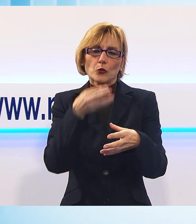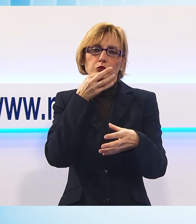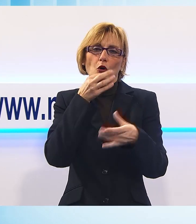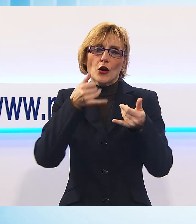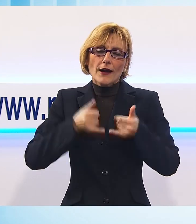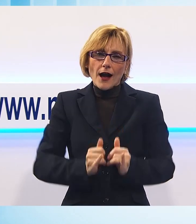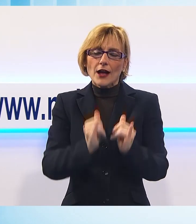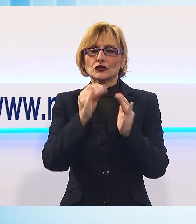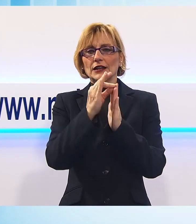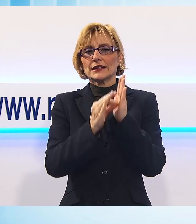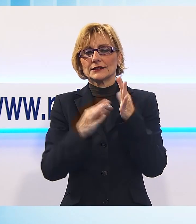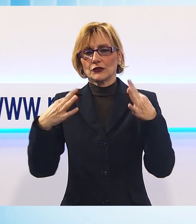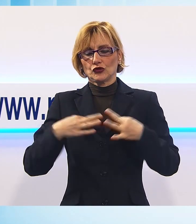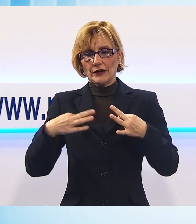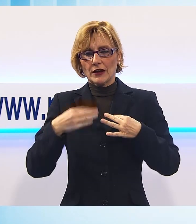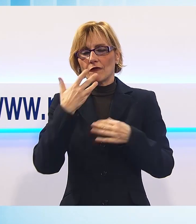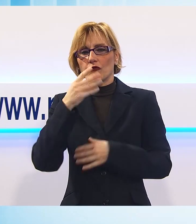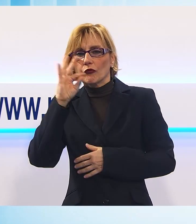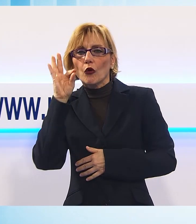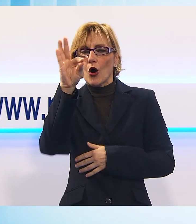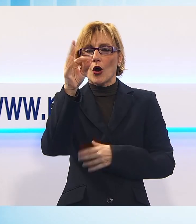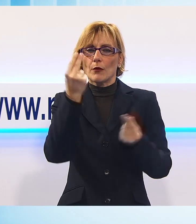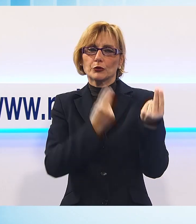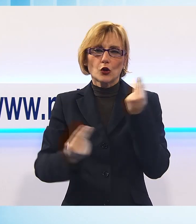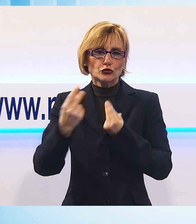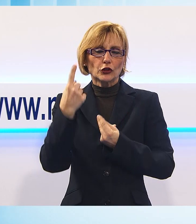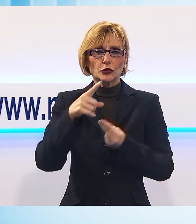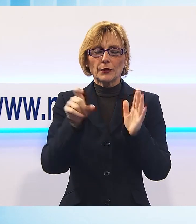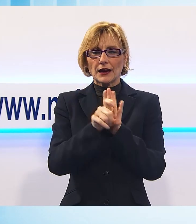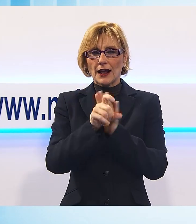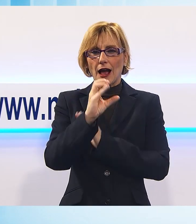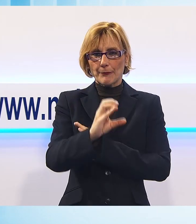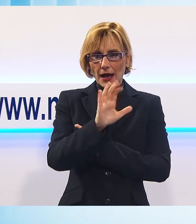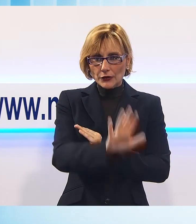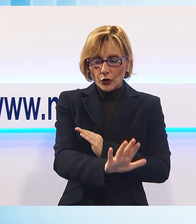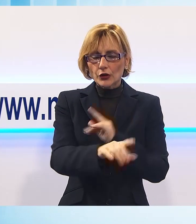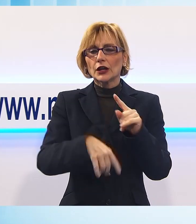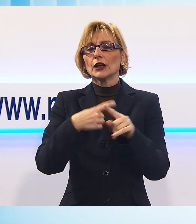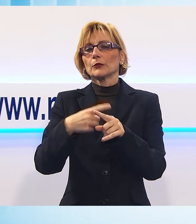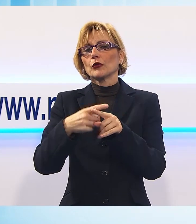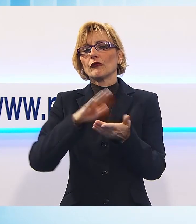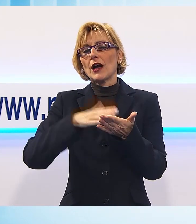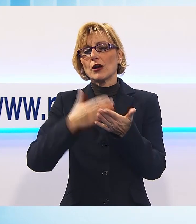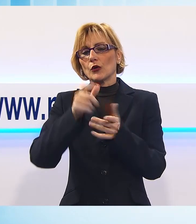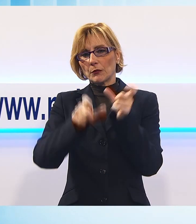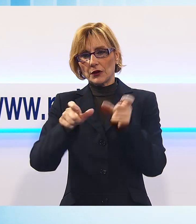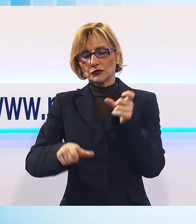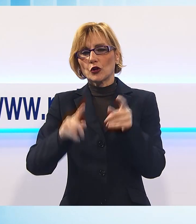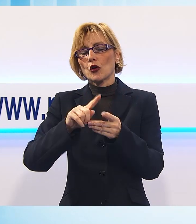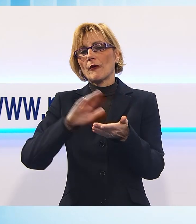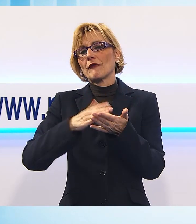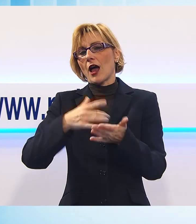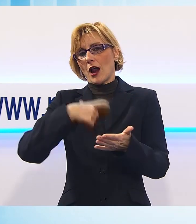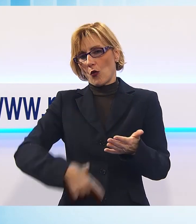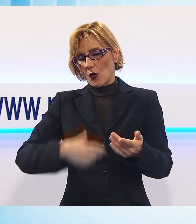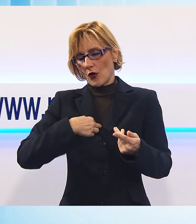una lista civica che punta su un progetto per Capannori e chiaramente sul valore delle persone, quello che le persone rappresentano nel